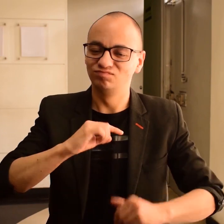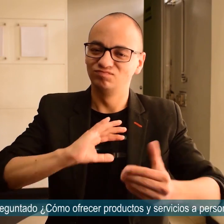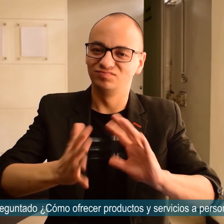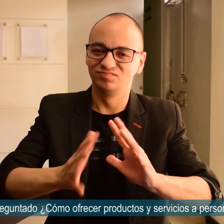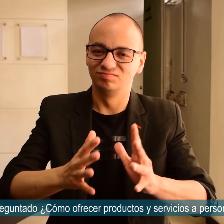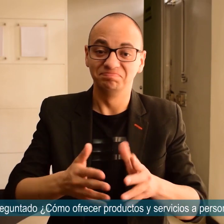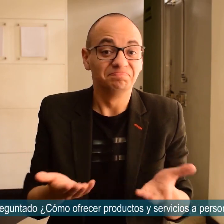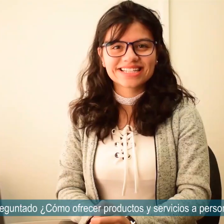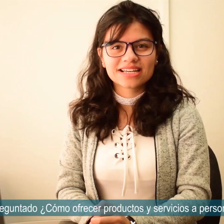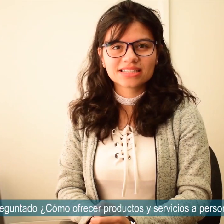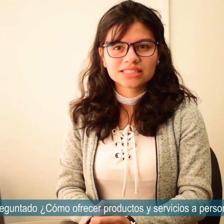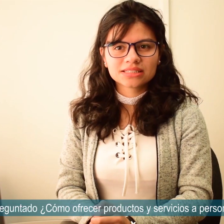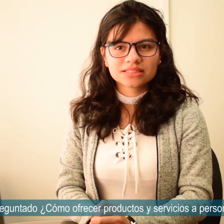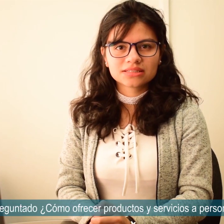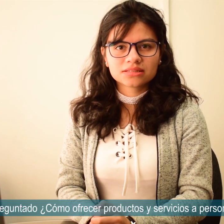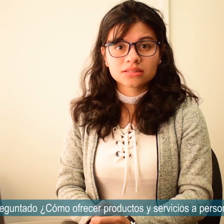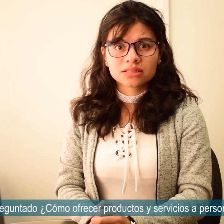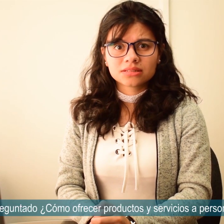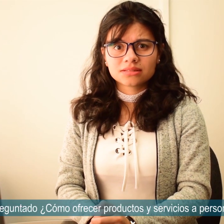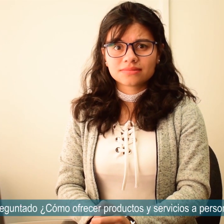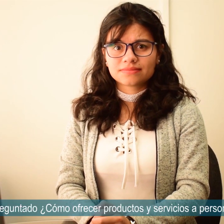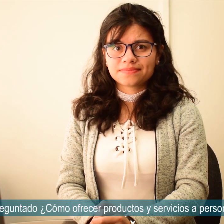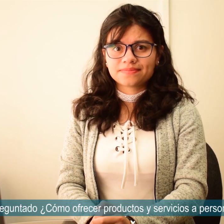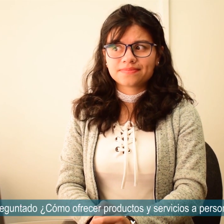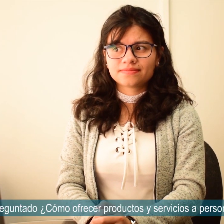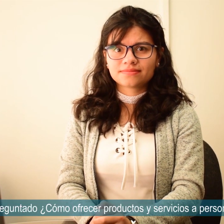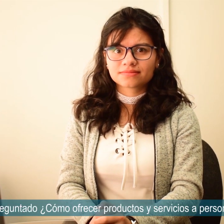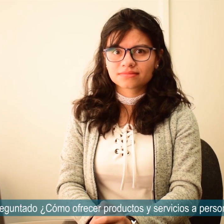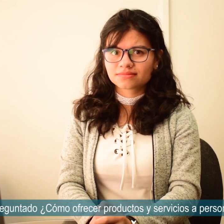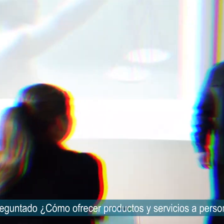¿Se ha preguntado cómo ofrecer productos y servicios a personas sordas?